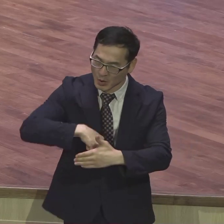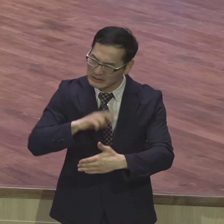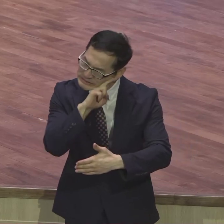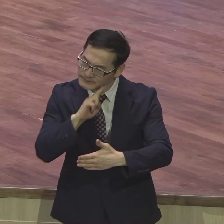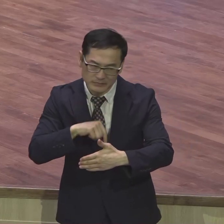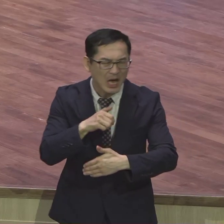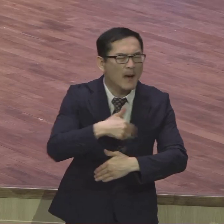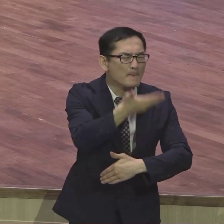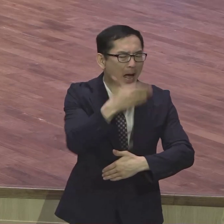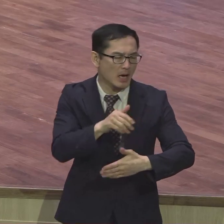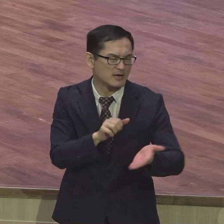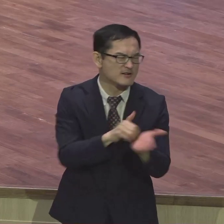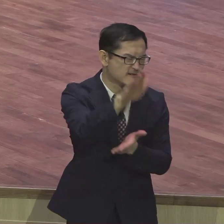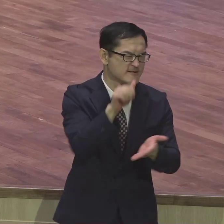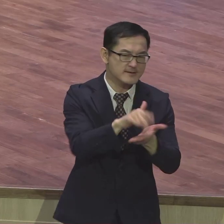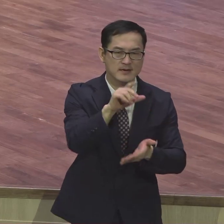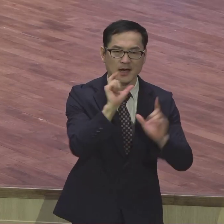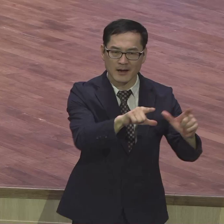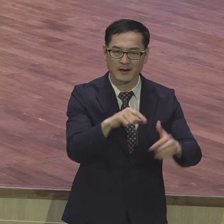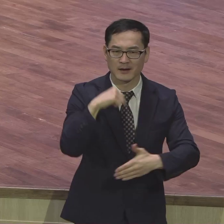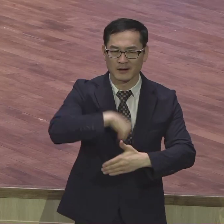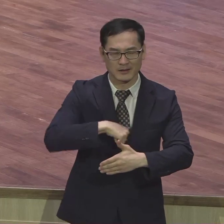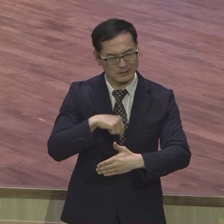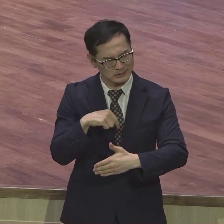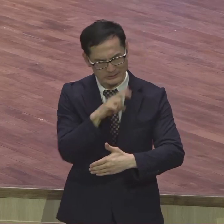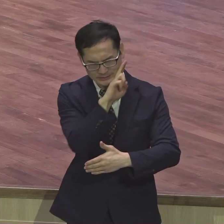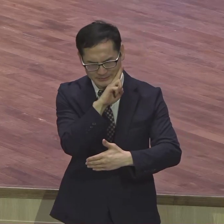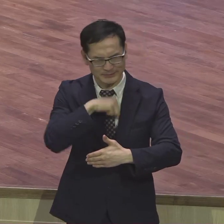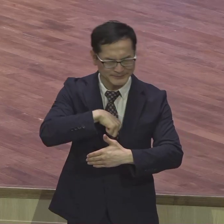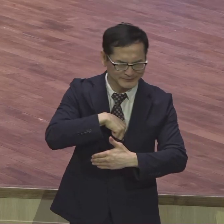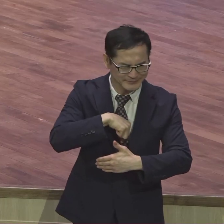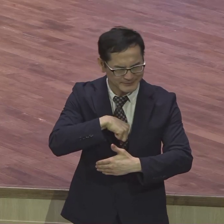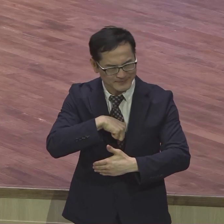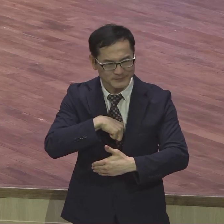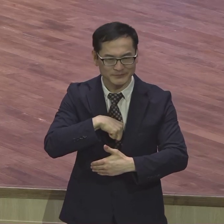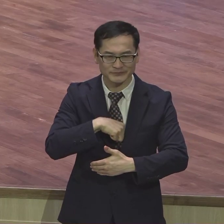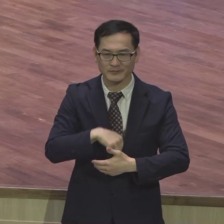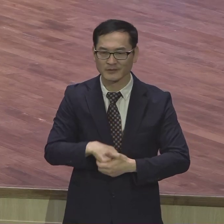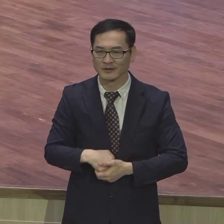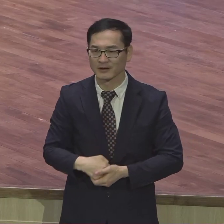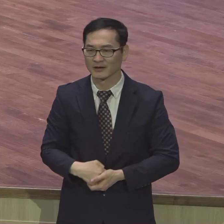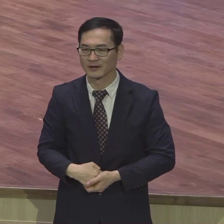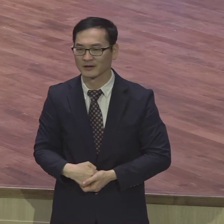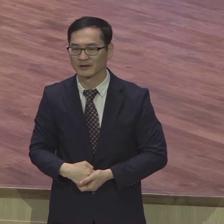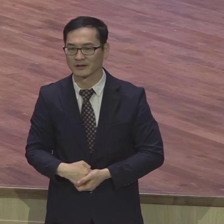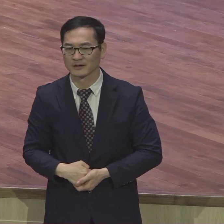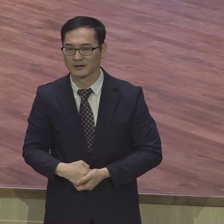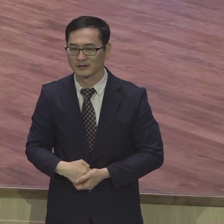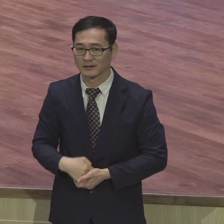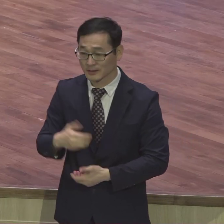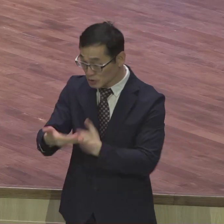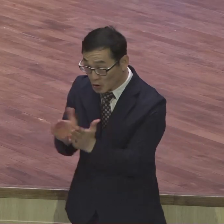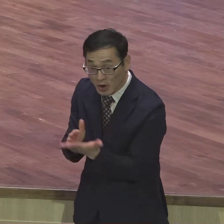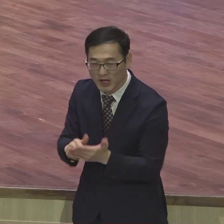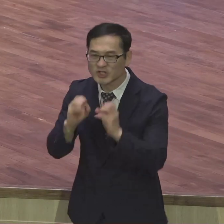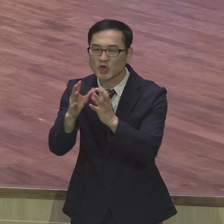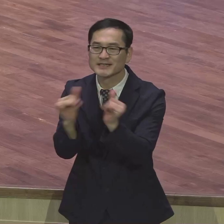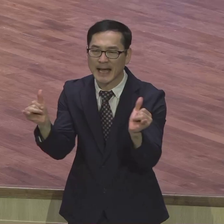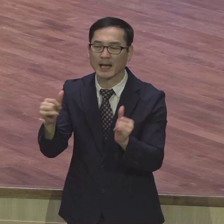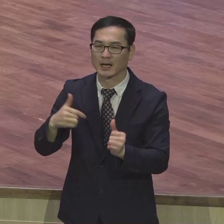내가 안 믿어줘요 내가 지금처럼 메시지가 있어 너는 선지자 같든 제사장 같든 왕 같든 이렇게 삼정직에